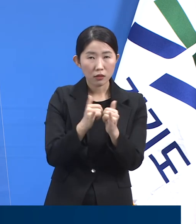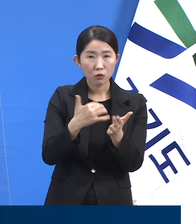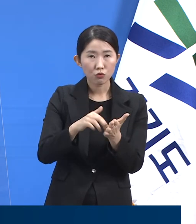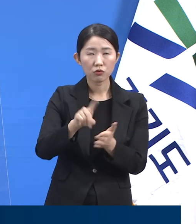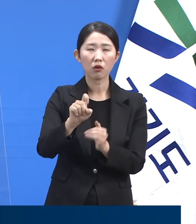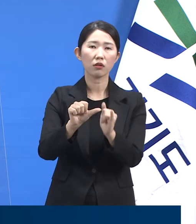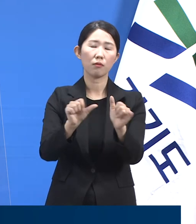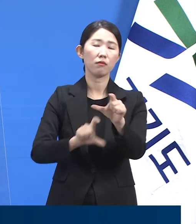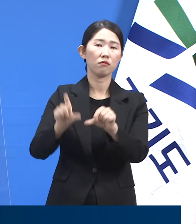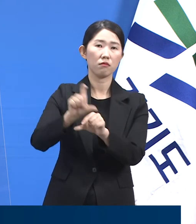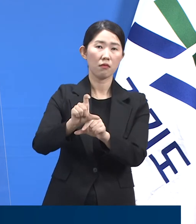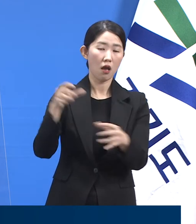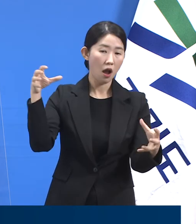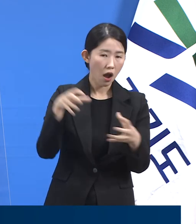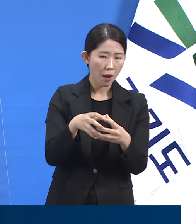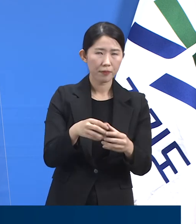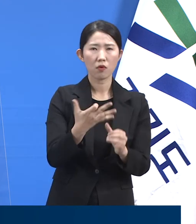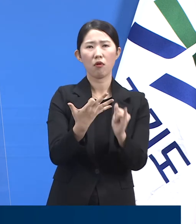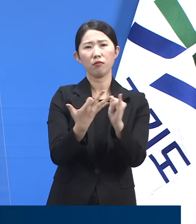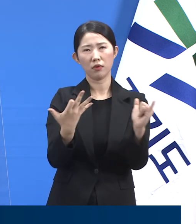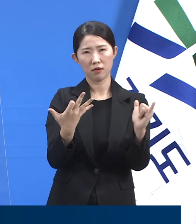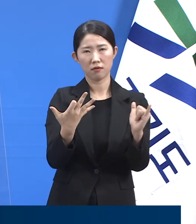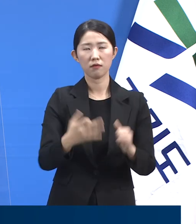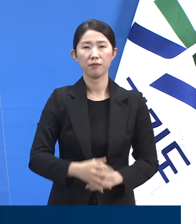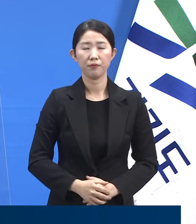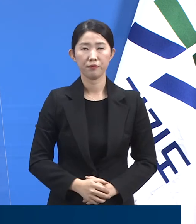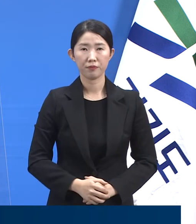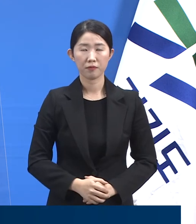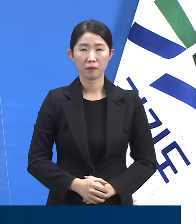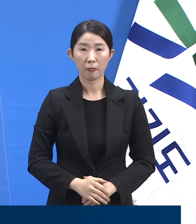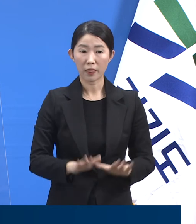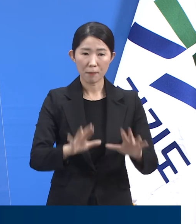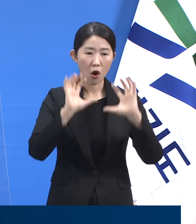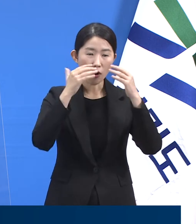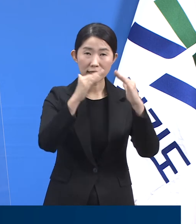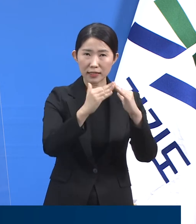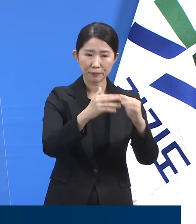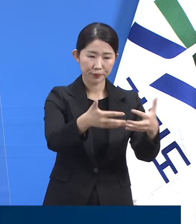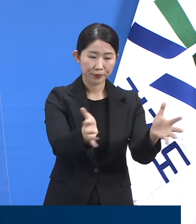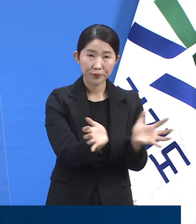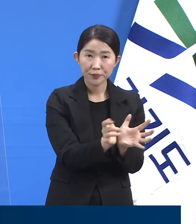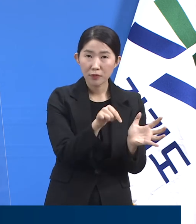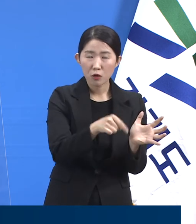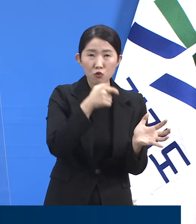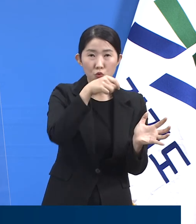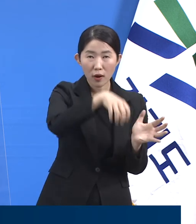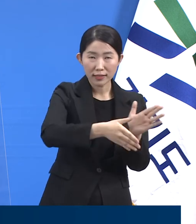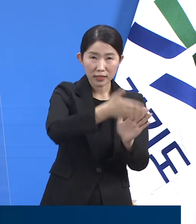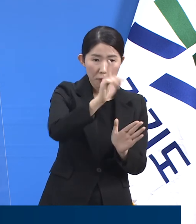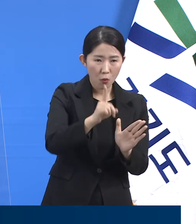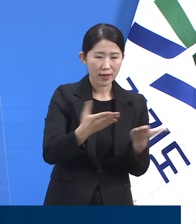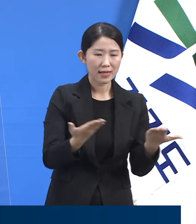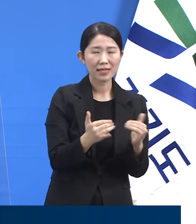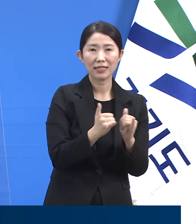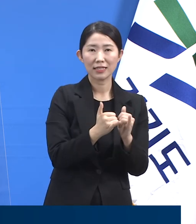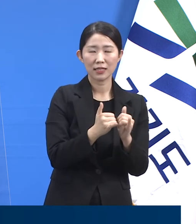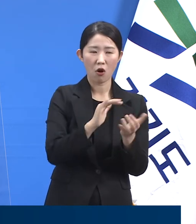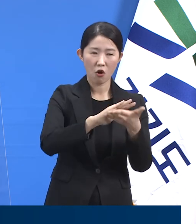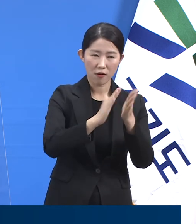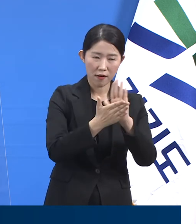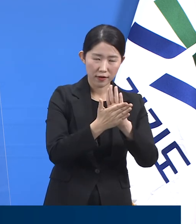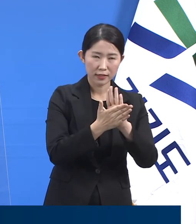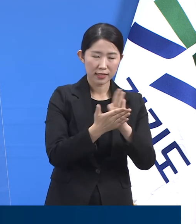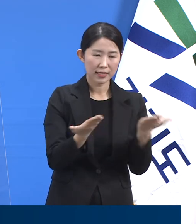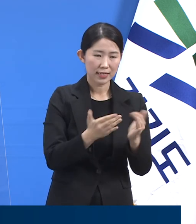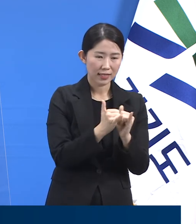19명으로 늘었습니다. 이 클러스터의 확진자는 직원이 4명, 원생이 5명,